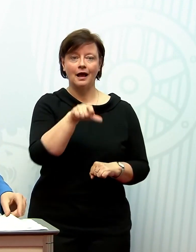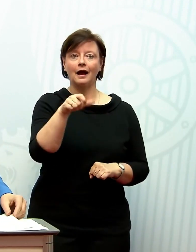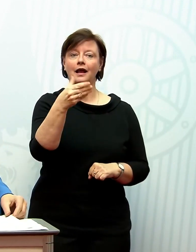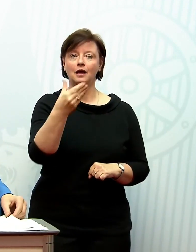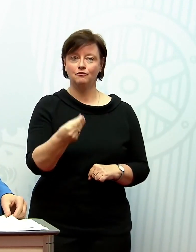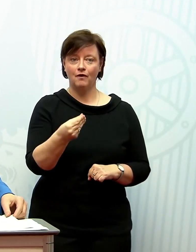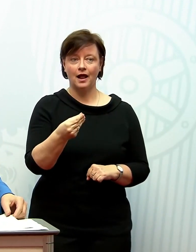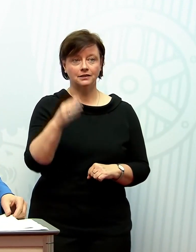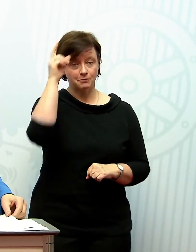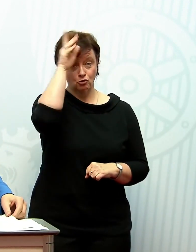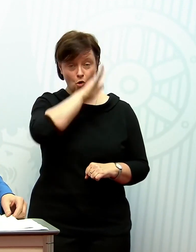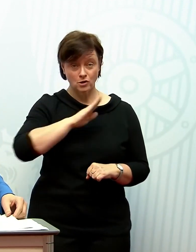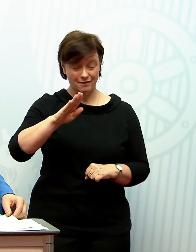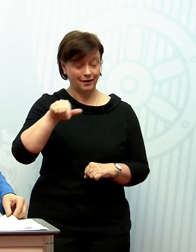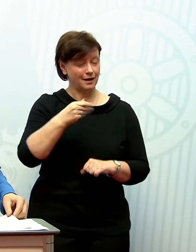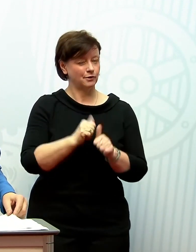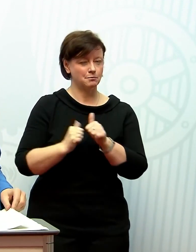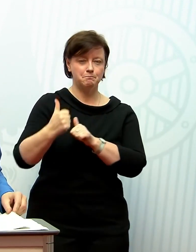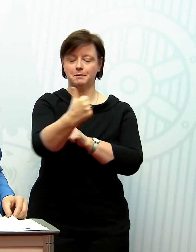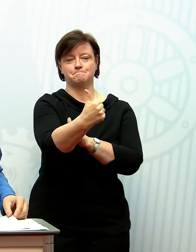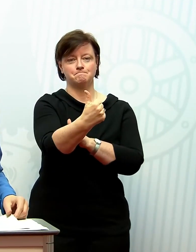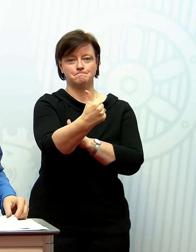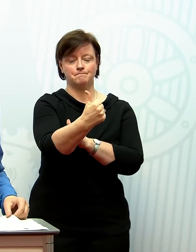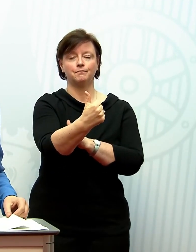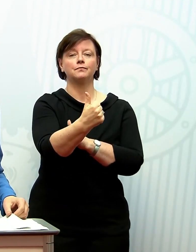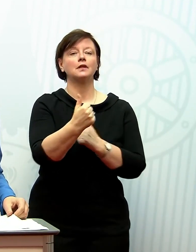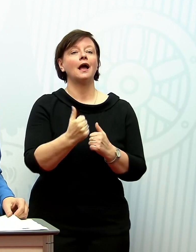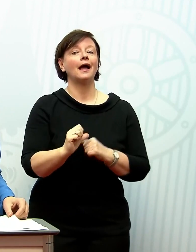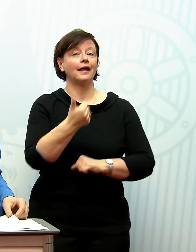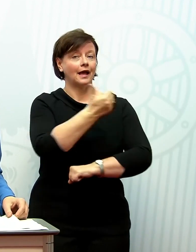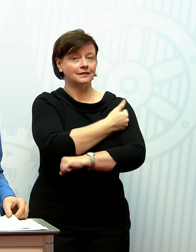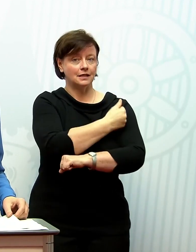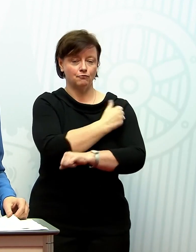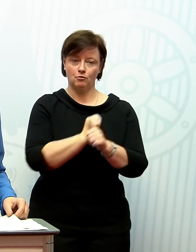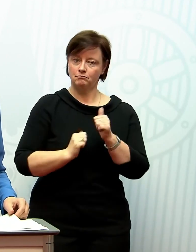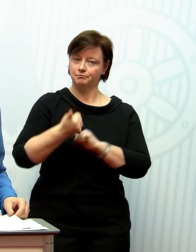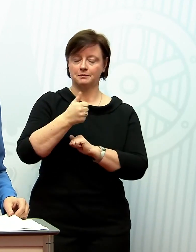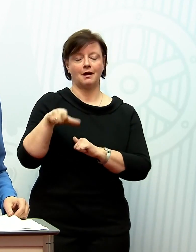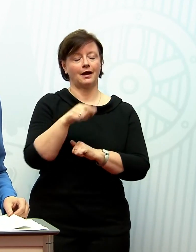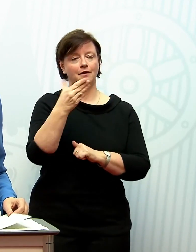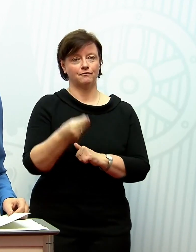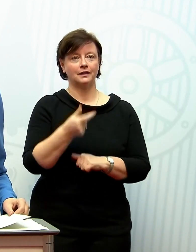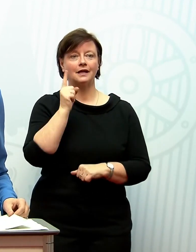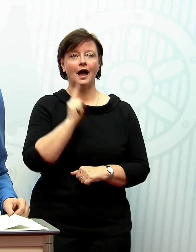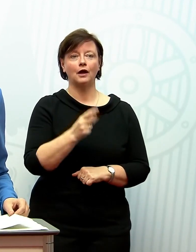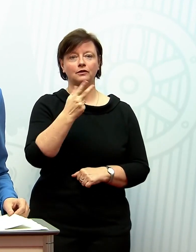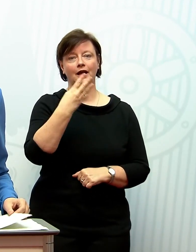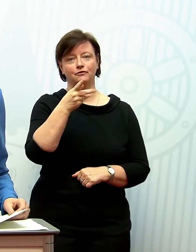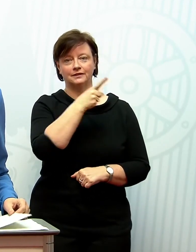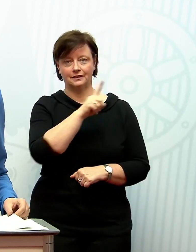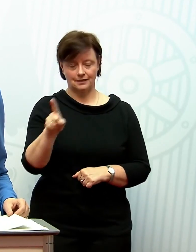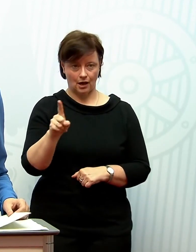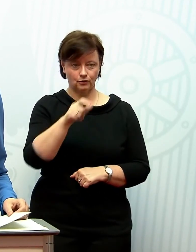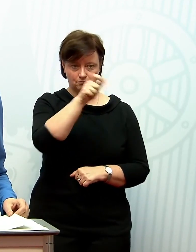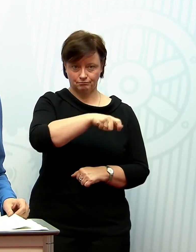deutschlandweit ganz vorne mit rangiert, wenn es um die Anzahl der Erstimpfungen geht, nämlich 143.000 Rheinland